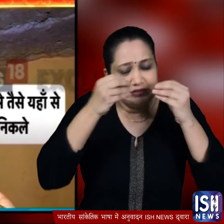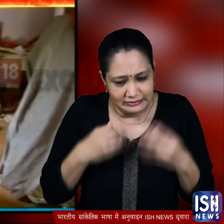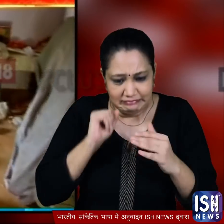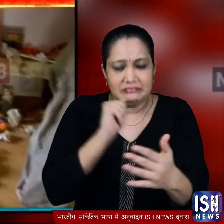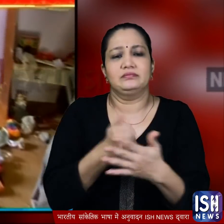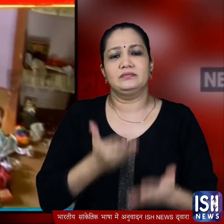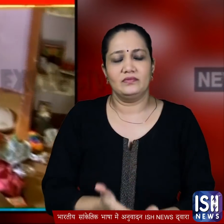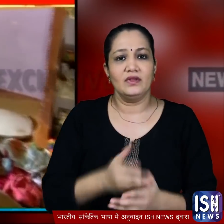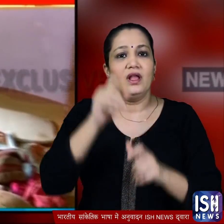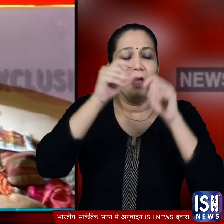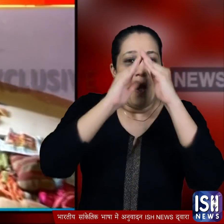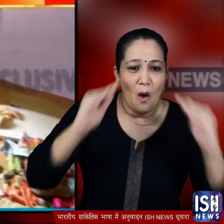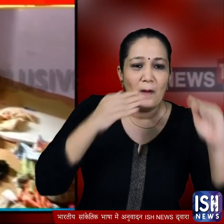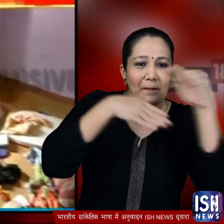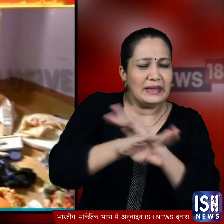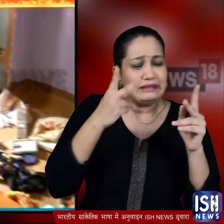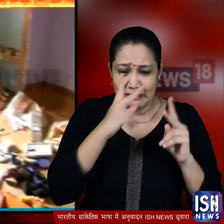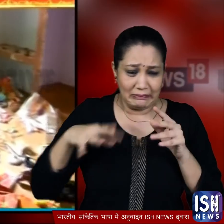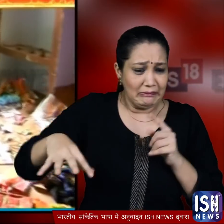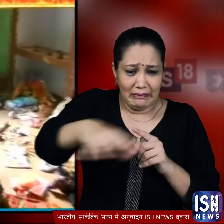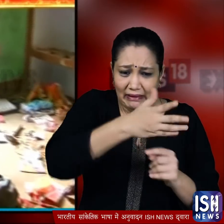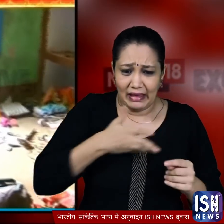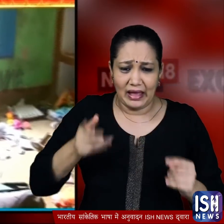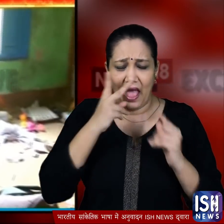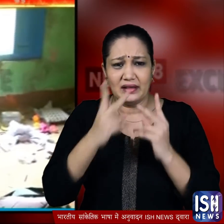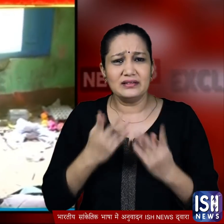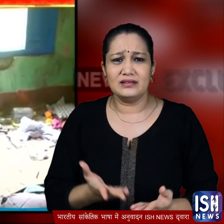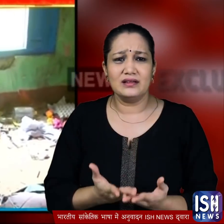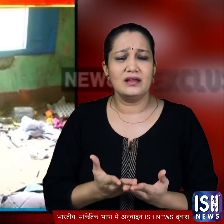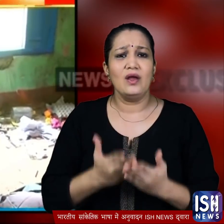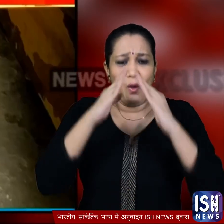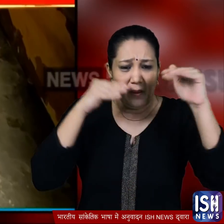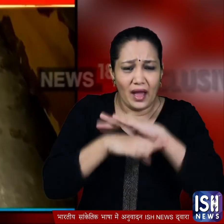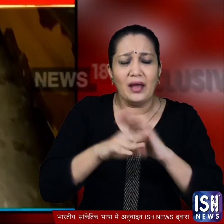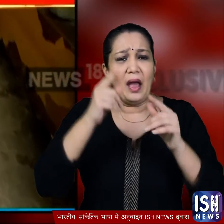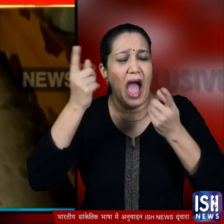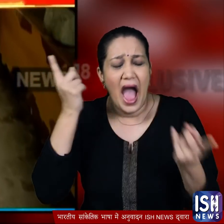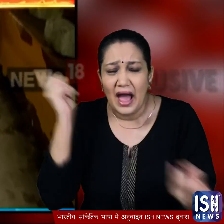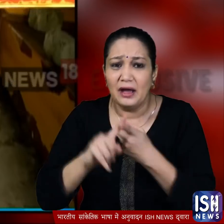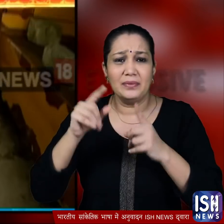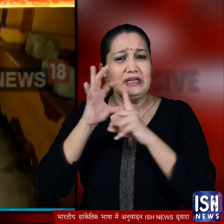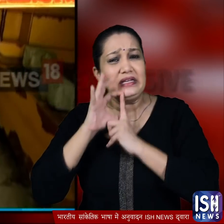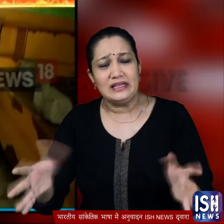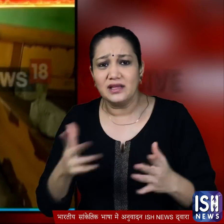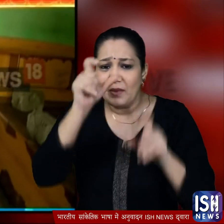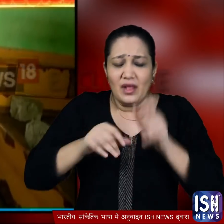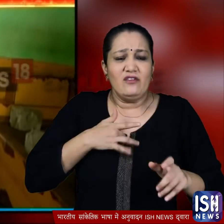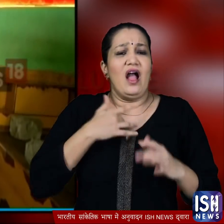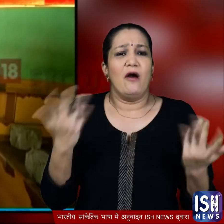वहां मौझूद ज्यादतर मकानों के अंदर के हालात देखकर ये अंदाजा लगाया जा सकता है कि जिन लोगों पर आफ़त तूट कर पड़ी उन पर क्या बीती हुग